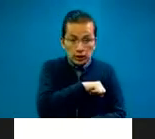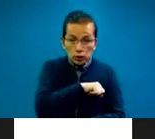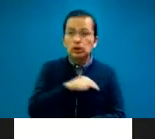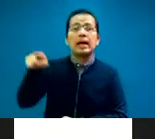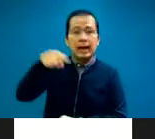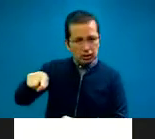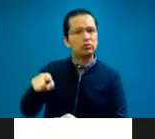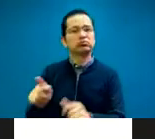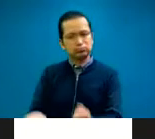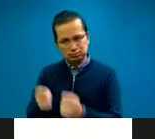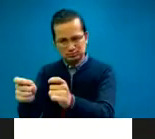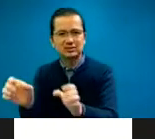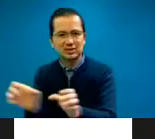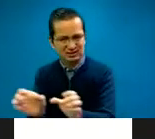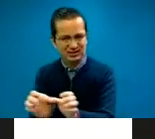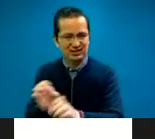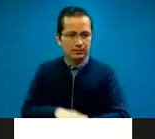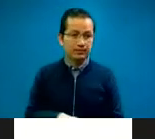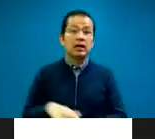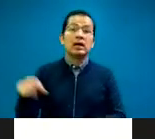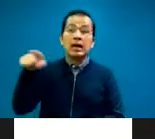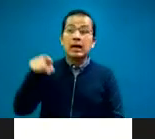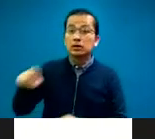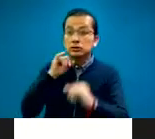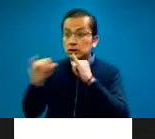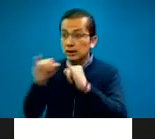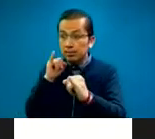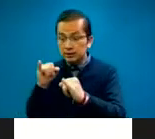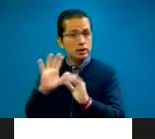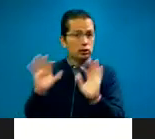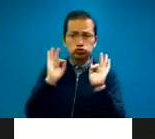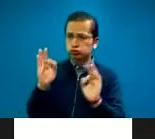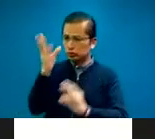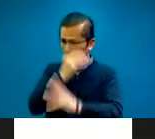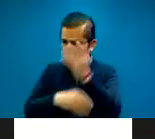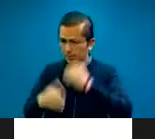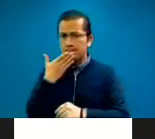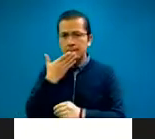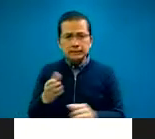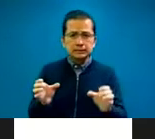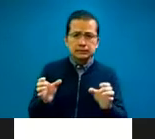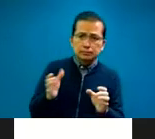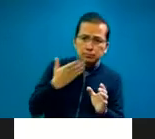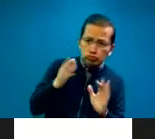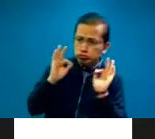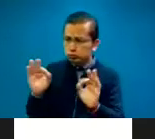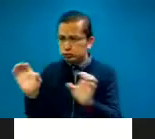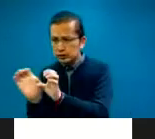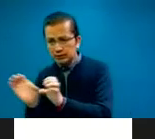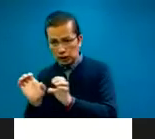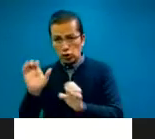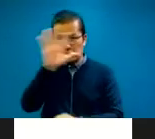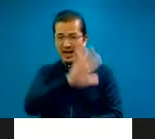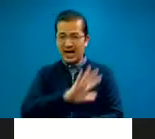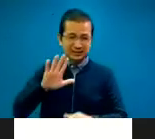y de ser posible certificación a nivel nacional. En Estados Unidos solo existe certificación a